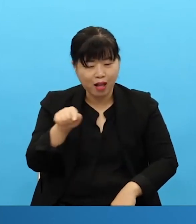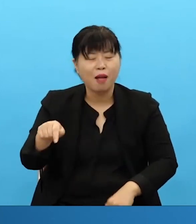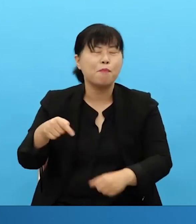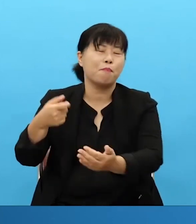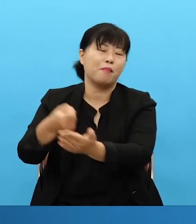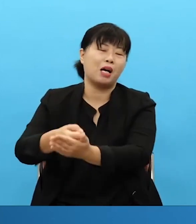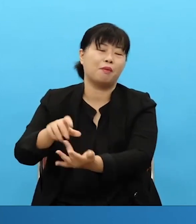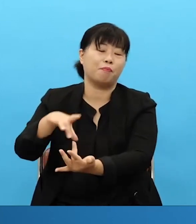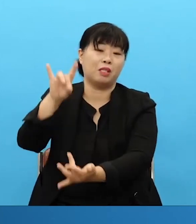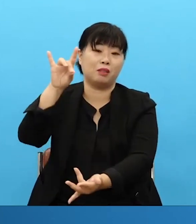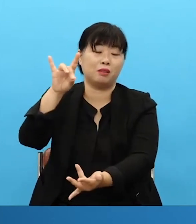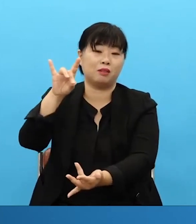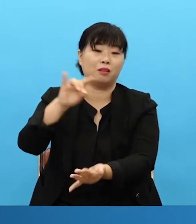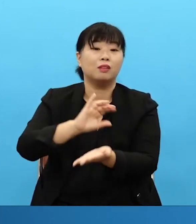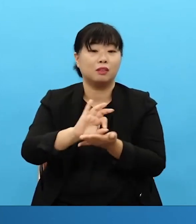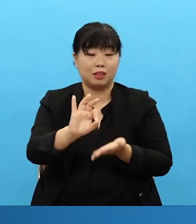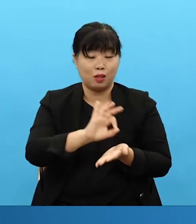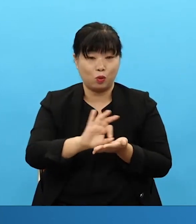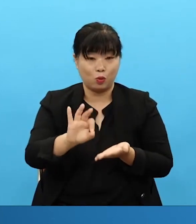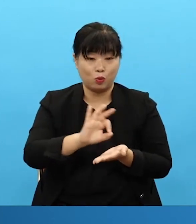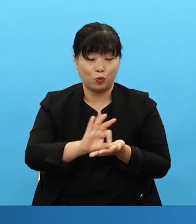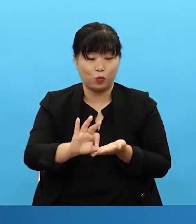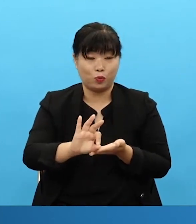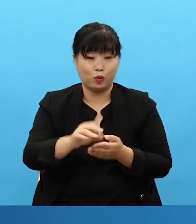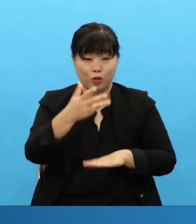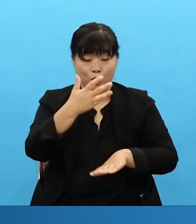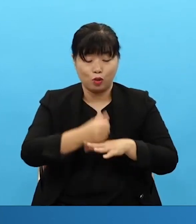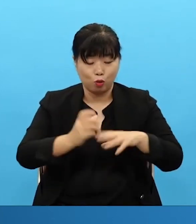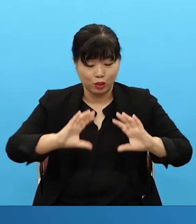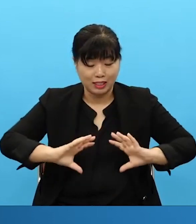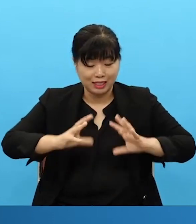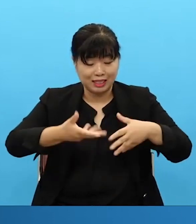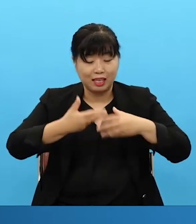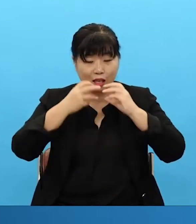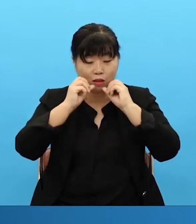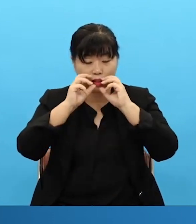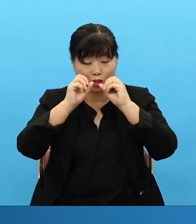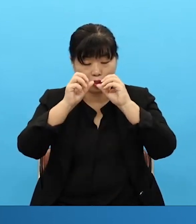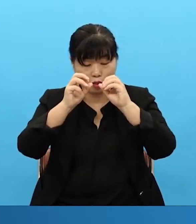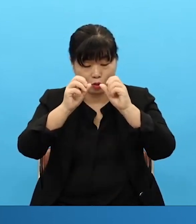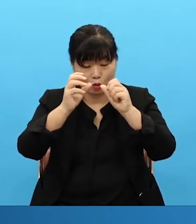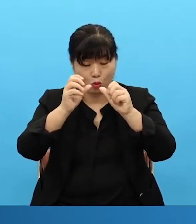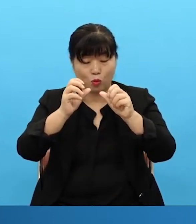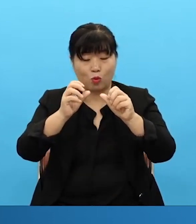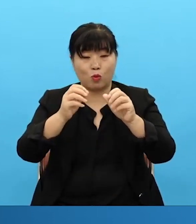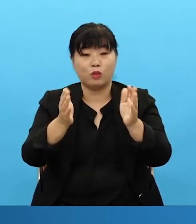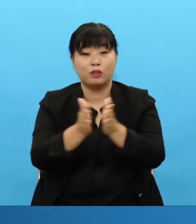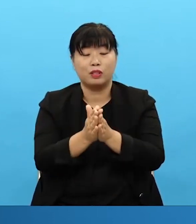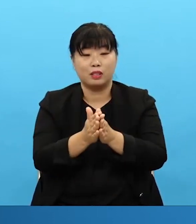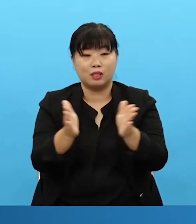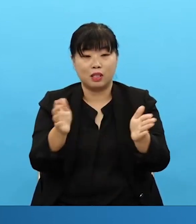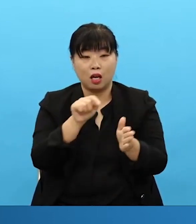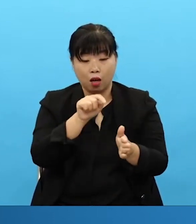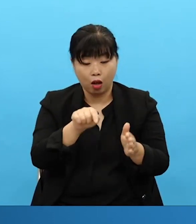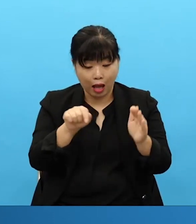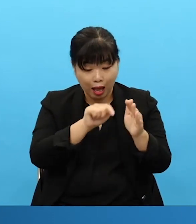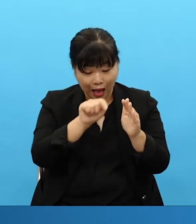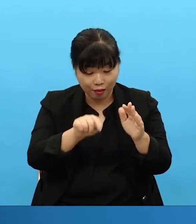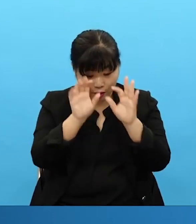세계 선교가 시작됩니다. 여기도 보면 원예사 할 있는 중직자들이 들어있어요. here we see church officers